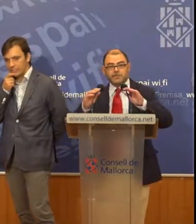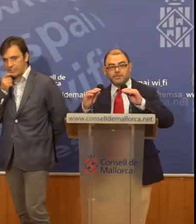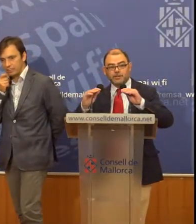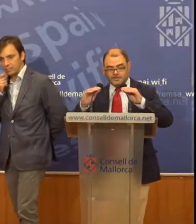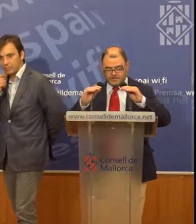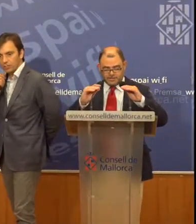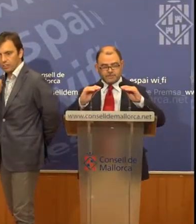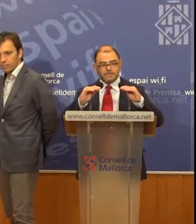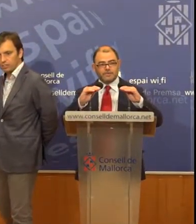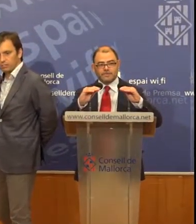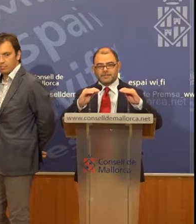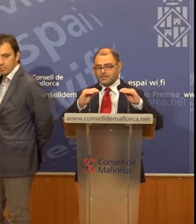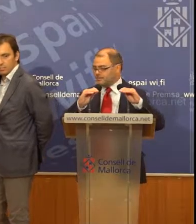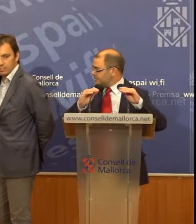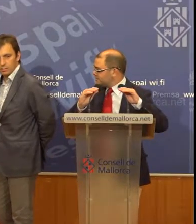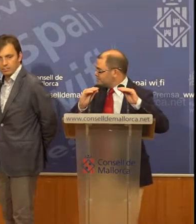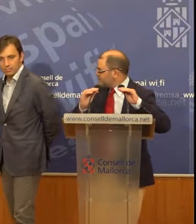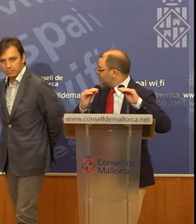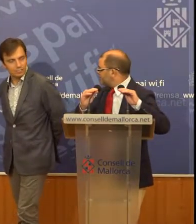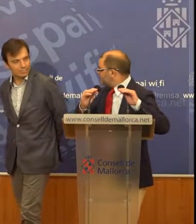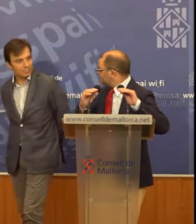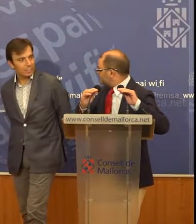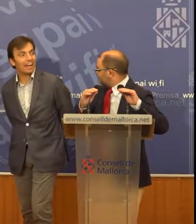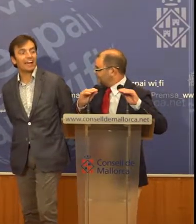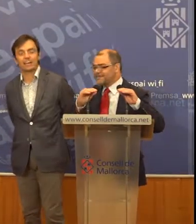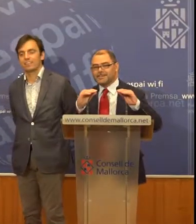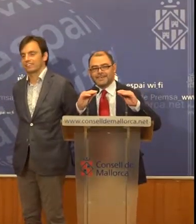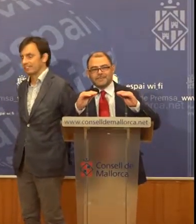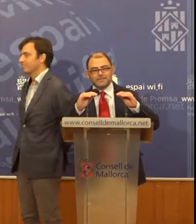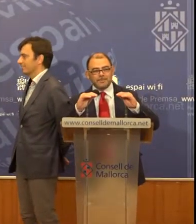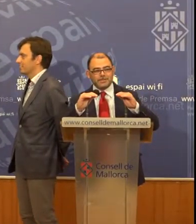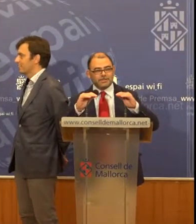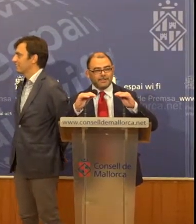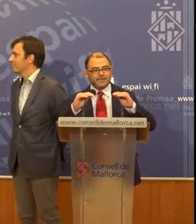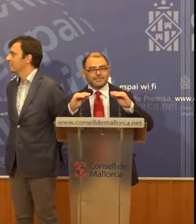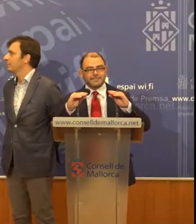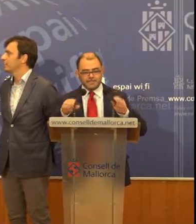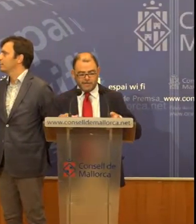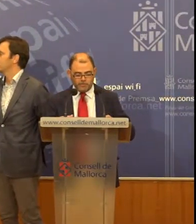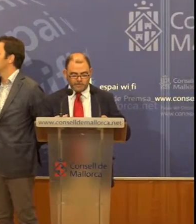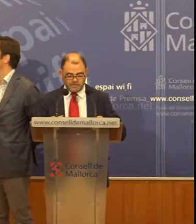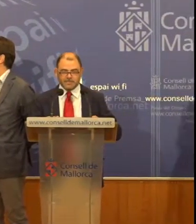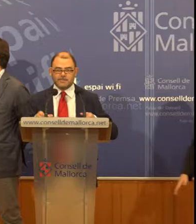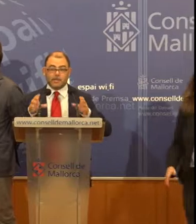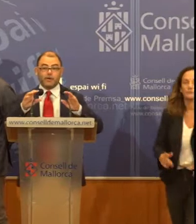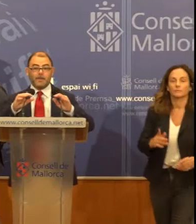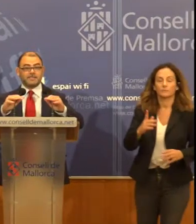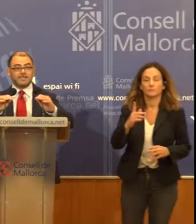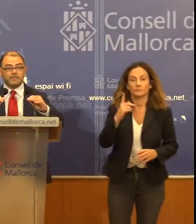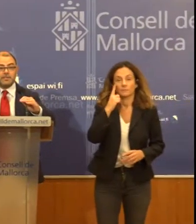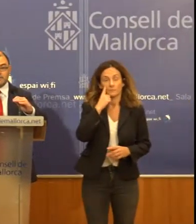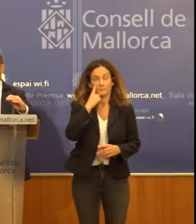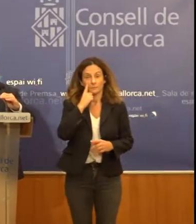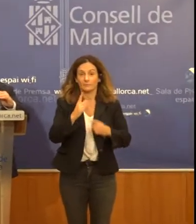Simplement això és una breu mostra de com